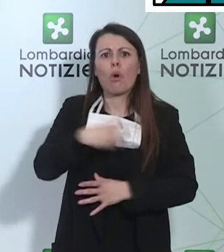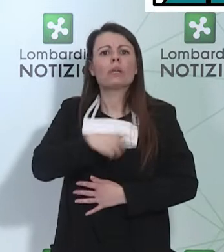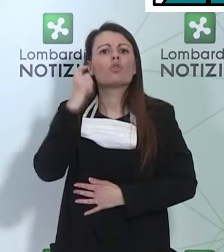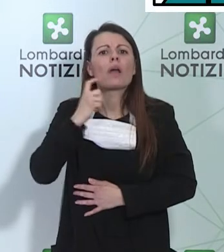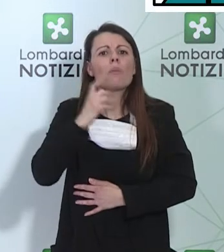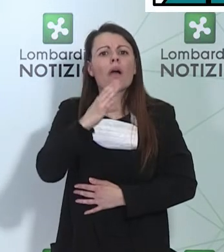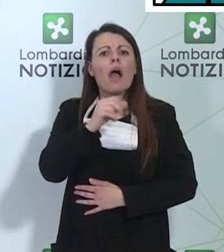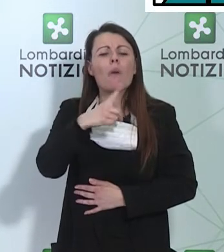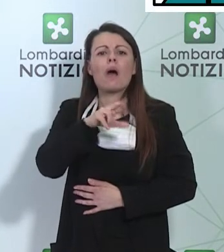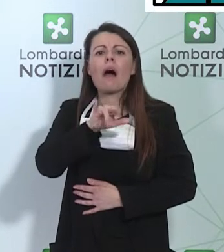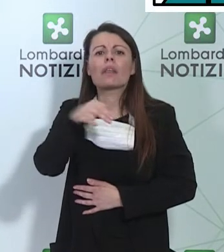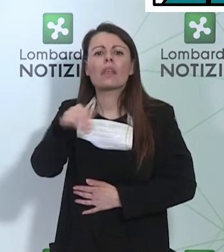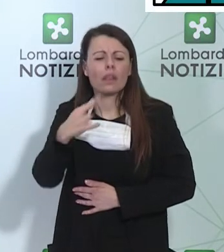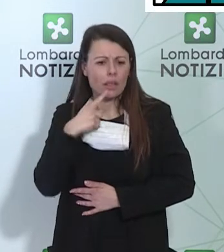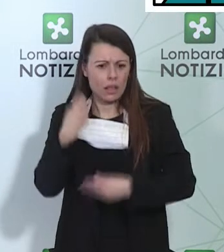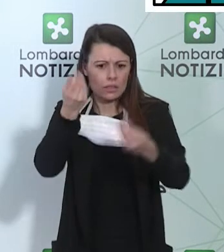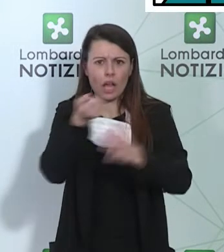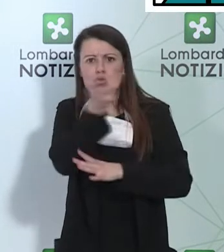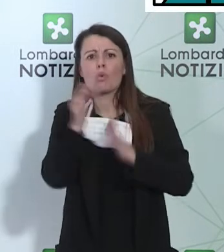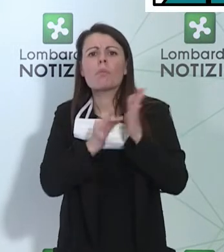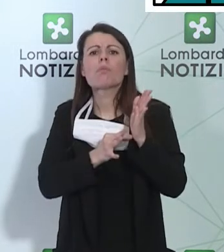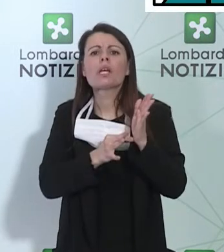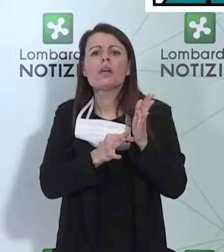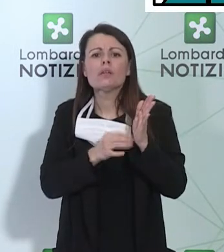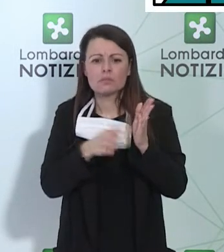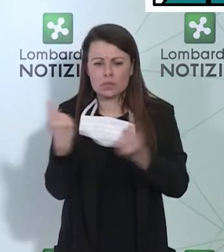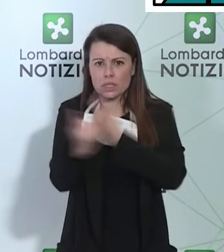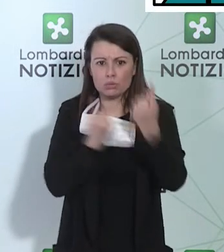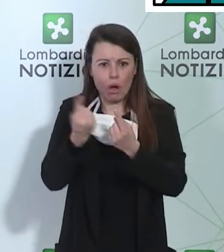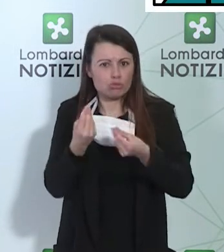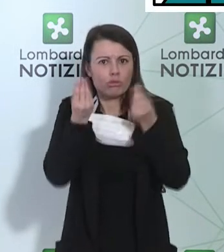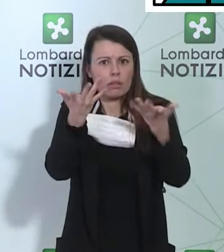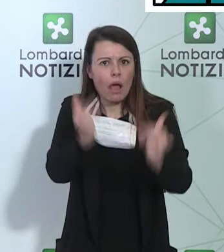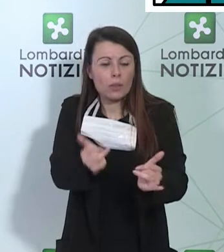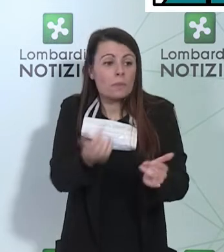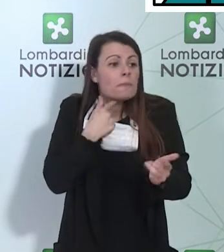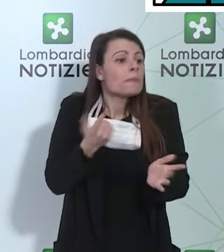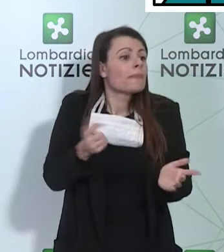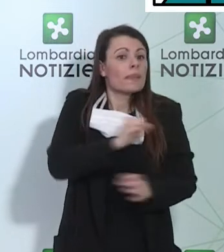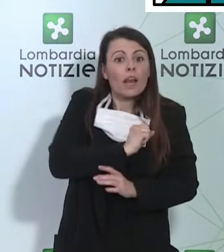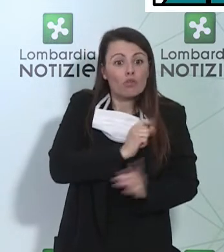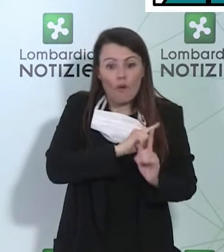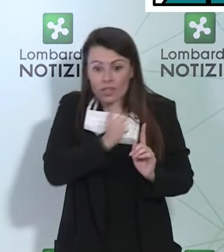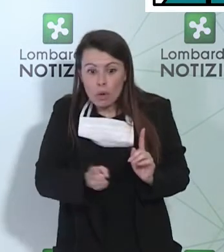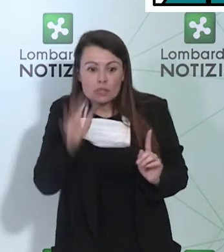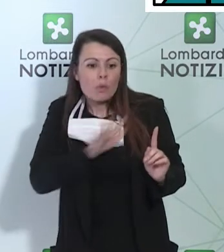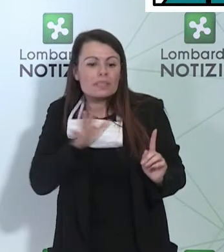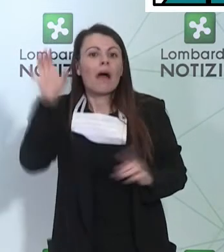dei dati della situazione. Per ora credo che abbia fatto molto, ma molto di più la Regione.